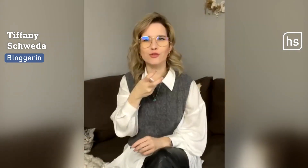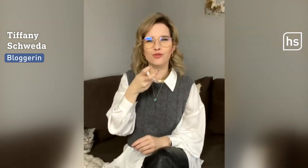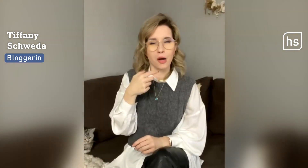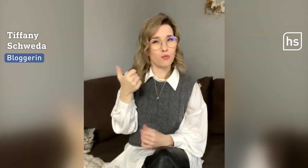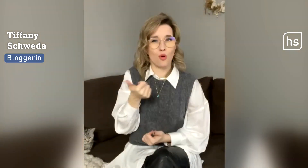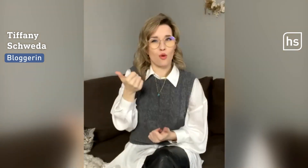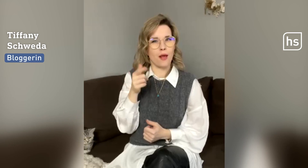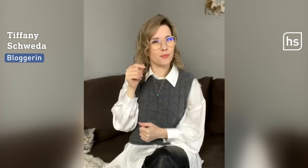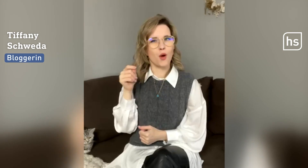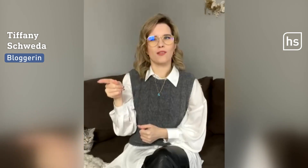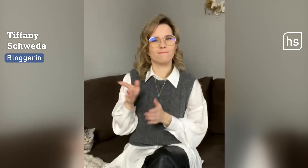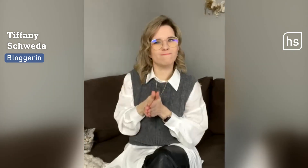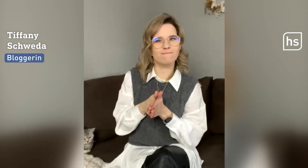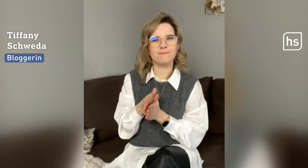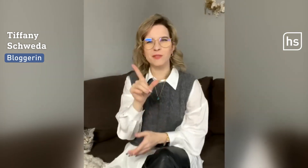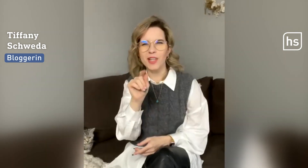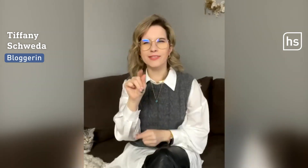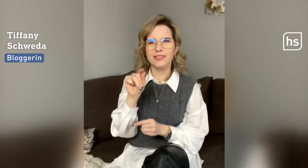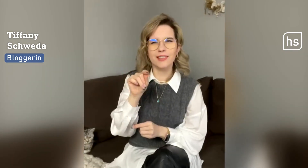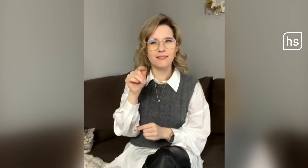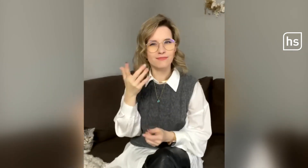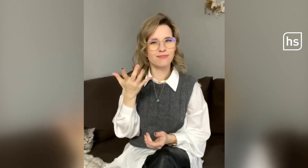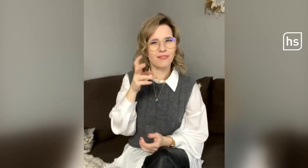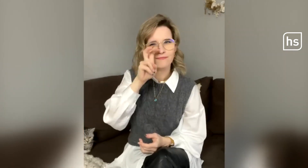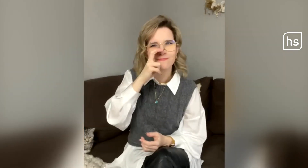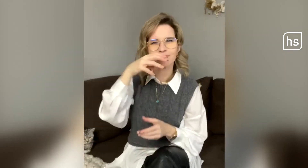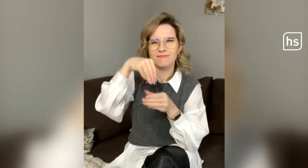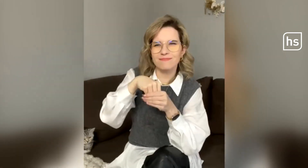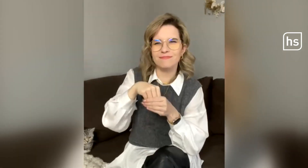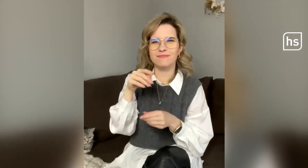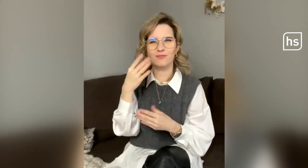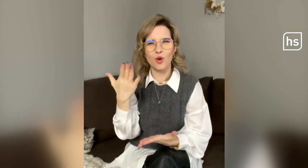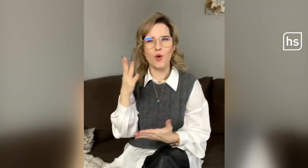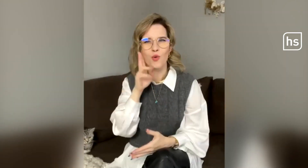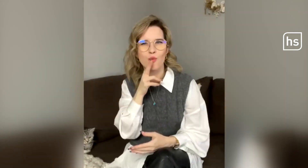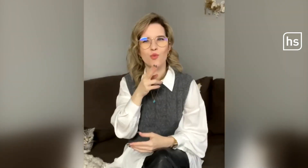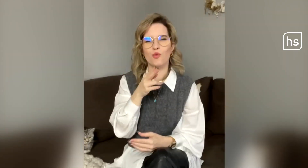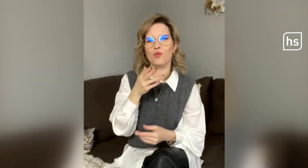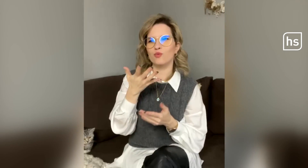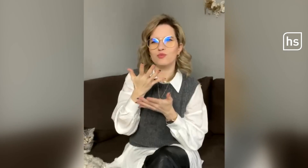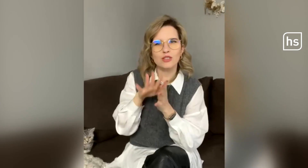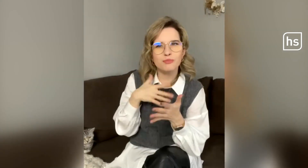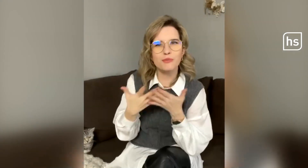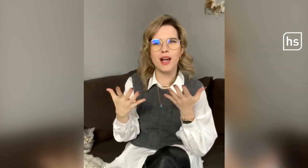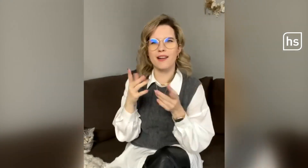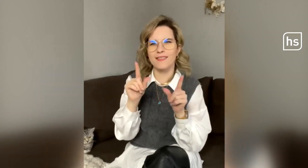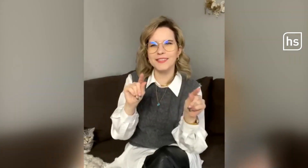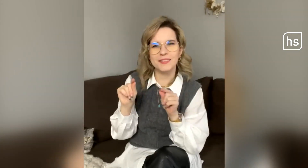gebärden. Das zeigt, dass sie sehr motiviert sind, mehr darüber zu erfahren, was uns, unsere Gehörlosenkultur und die Gebärdensprache ausmacht.